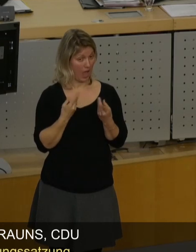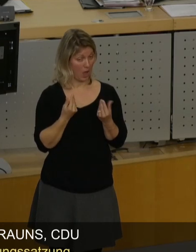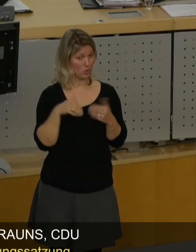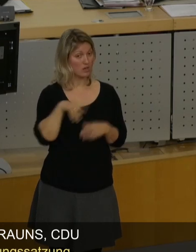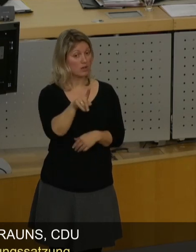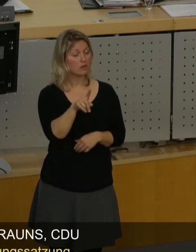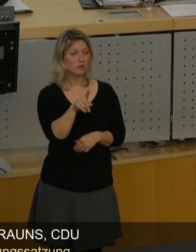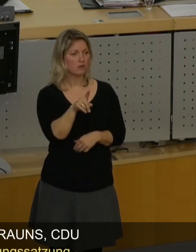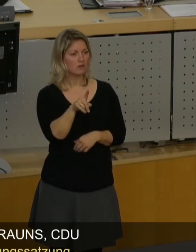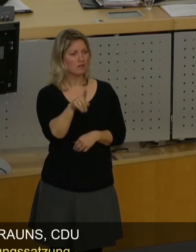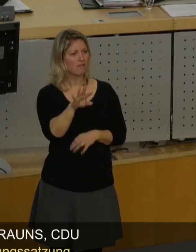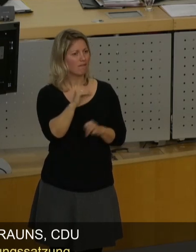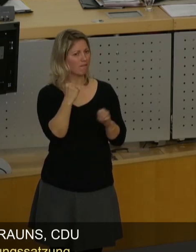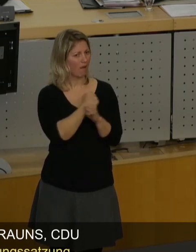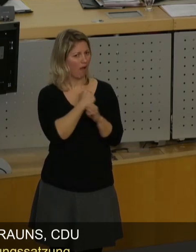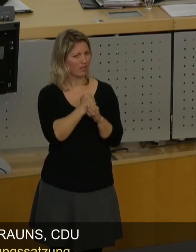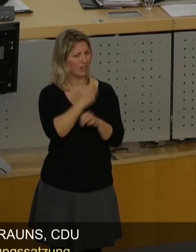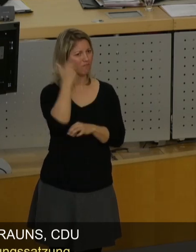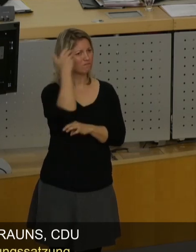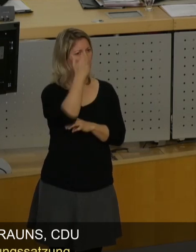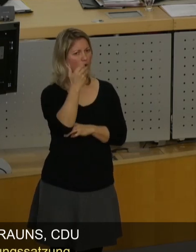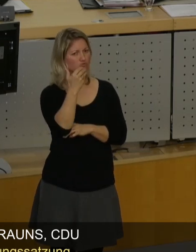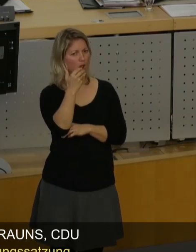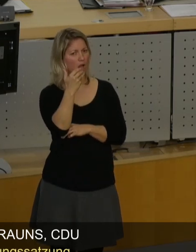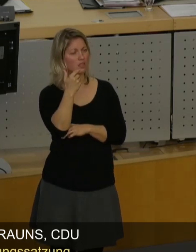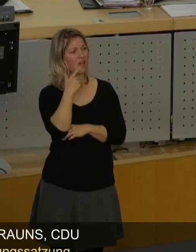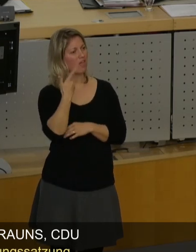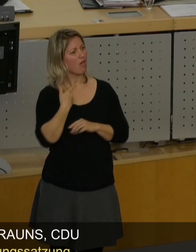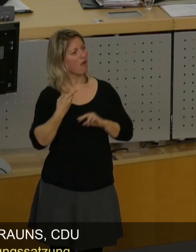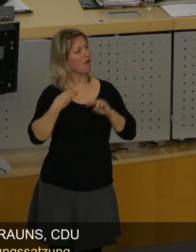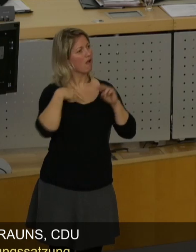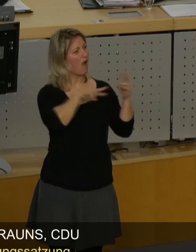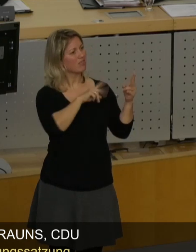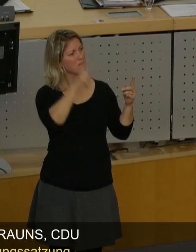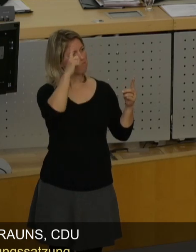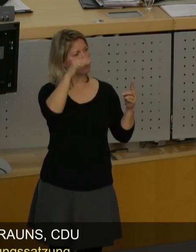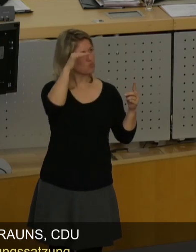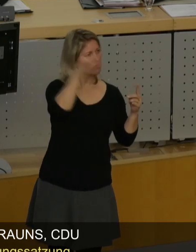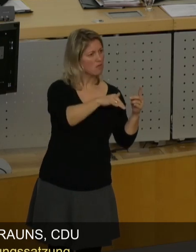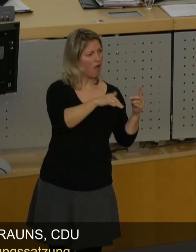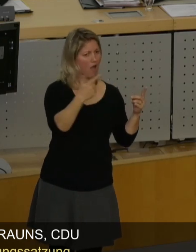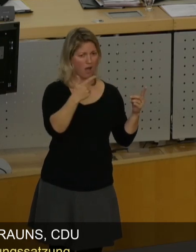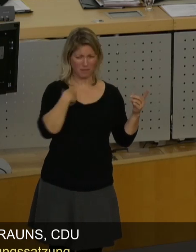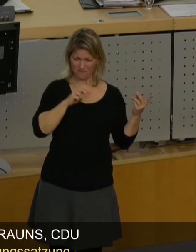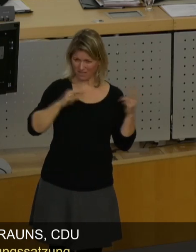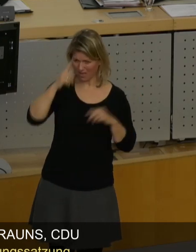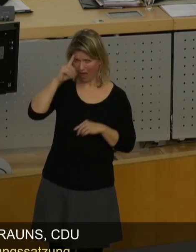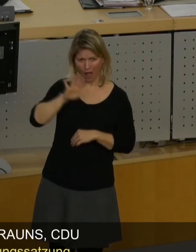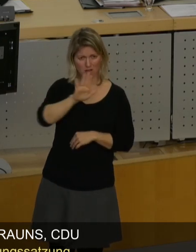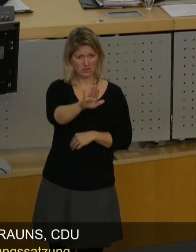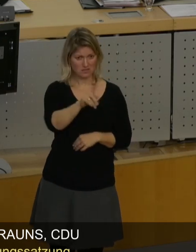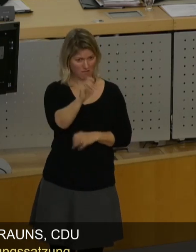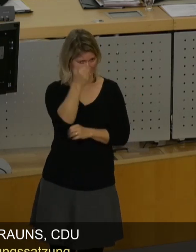können sich gar nicht mehr vorstellen, dass irgendjemand auf redliche Art und Weise eine andere Meinung und auch eine komplett andere Meinung hat als Sie.